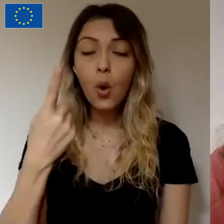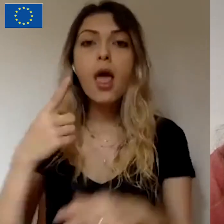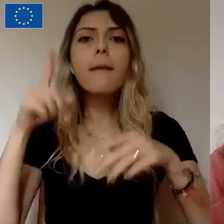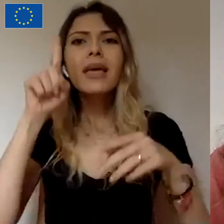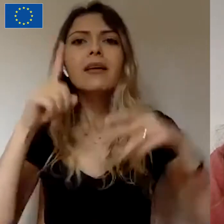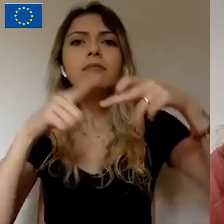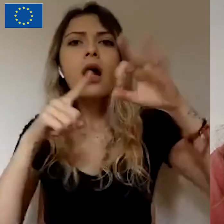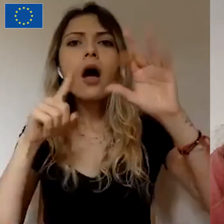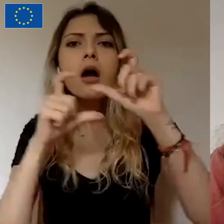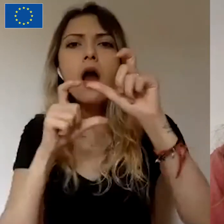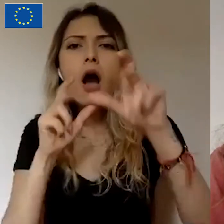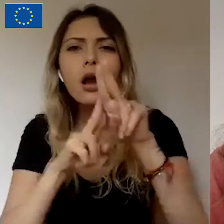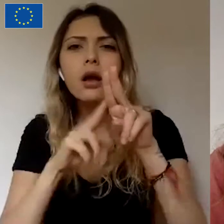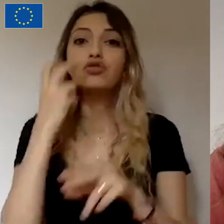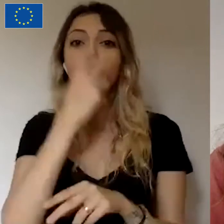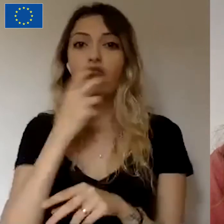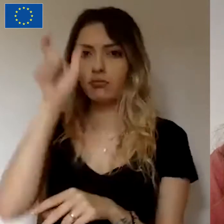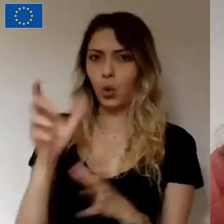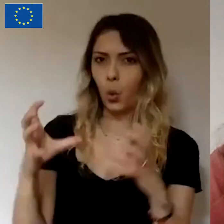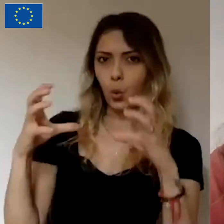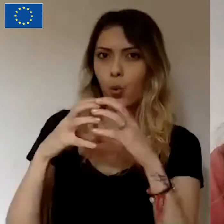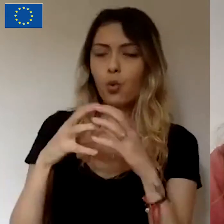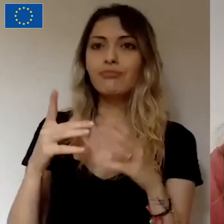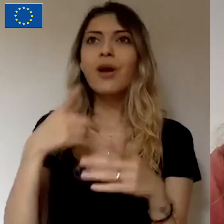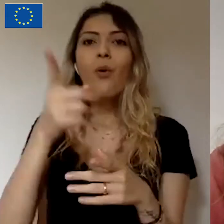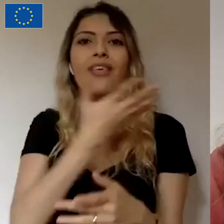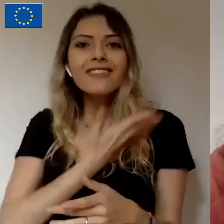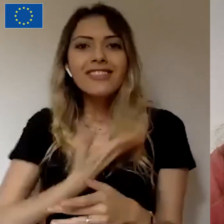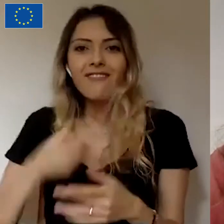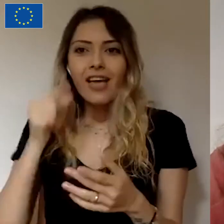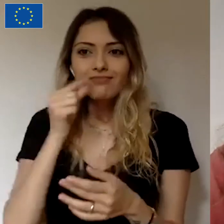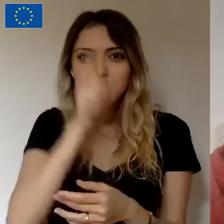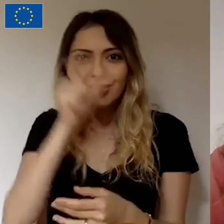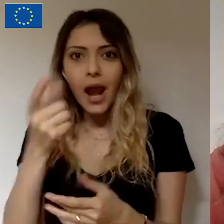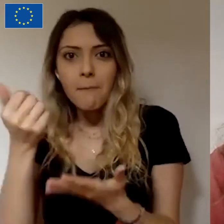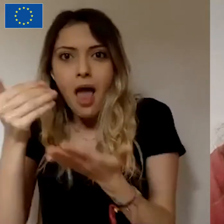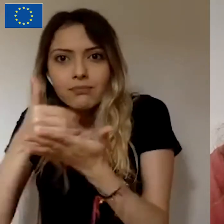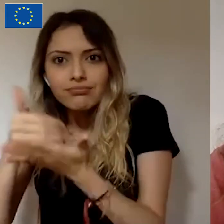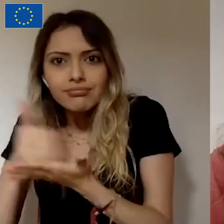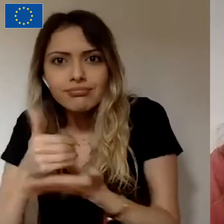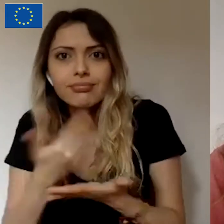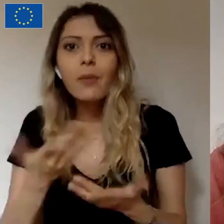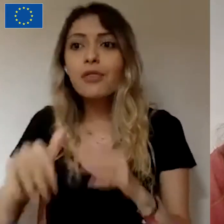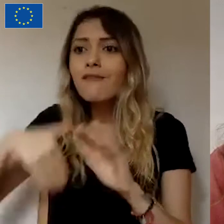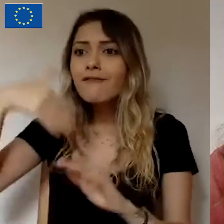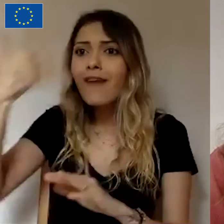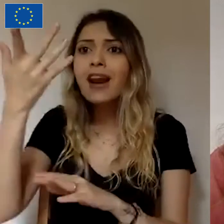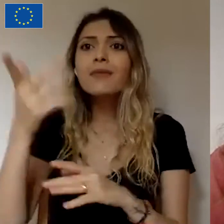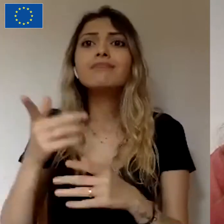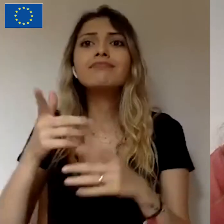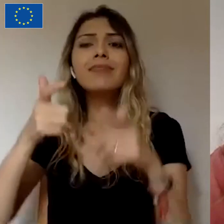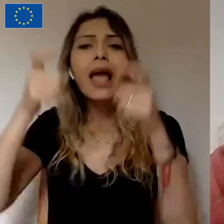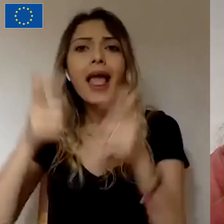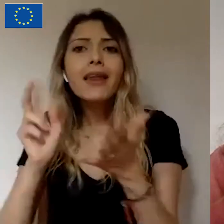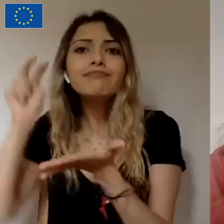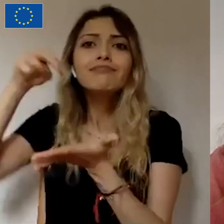hayranlarından fon toplayarak yeni bir turneye çıkmasıyla aslında çıkma hedefiyle